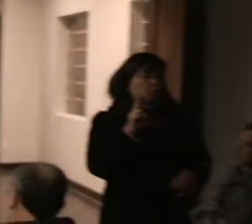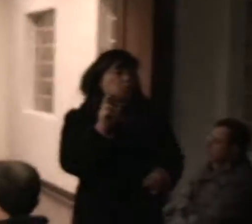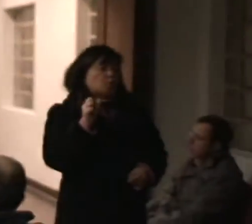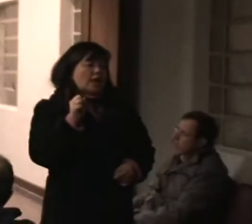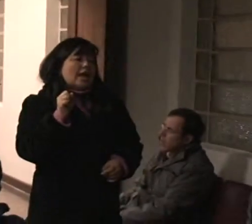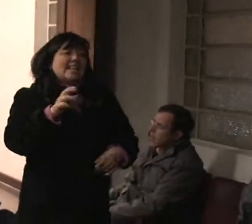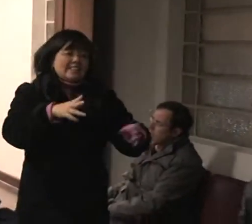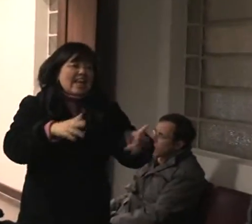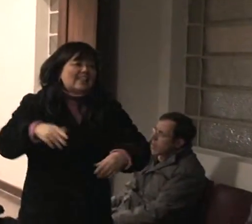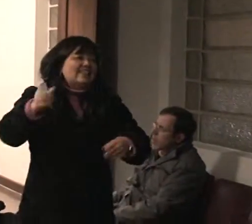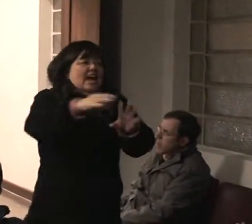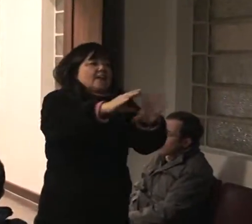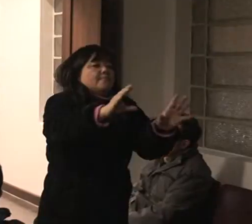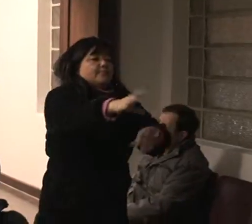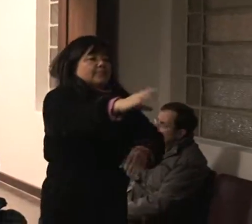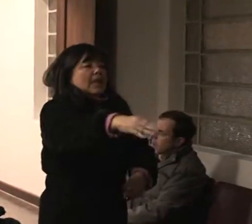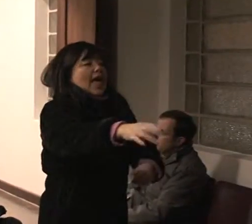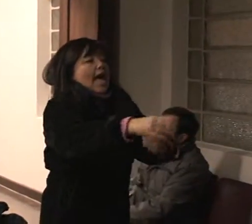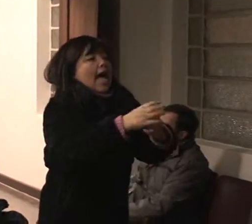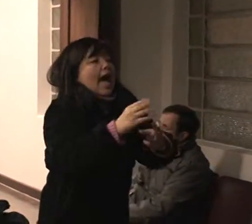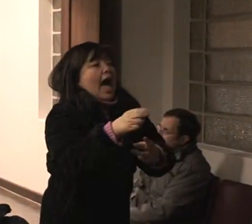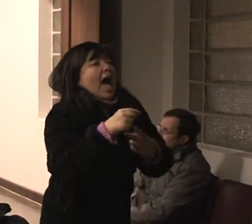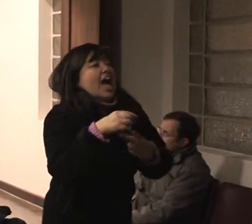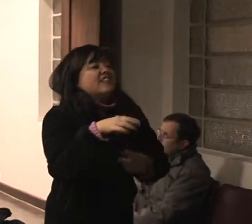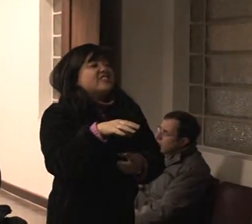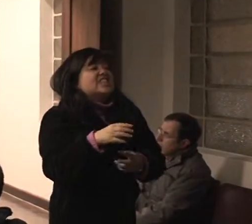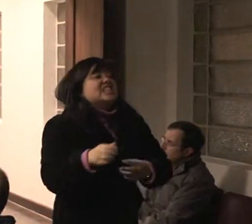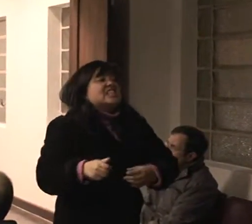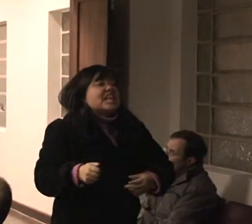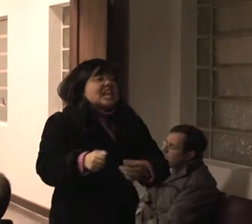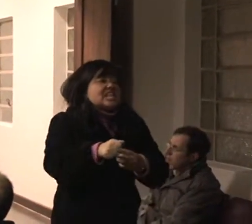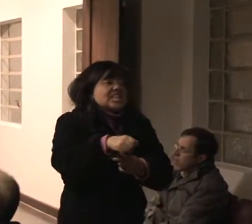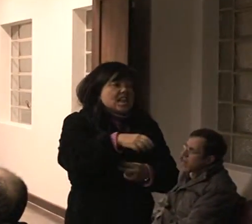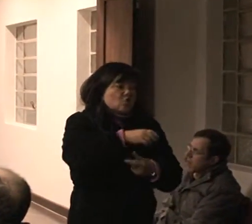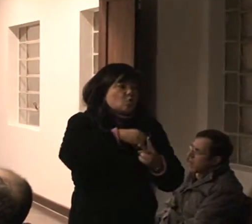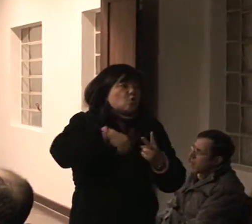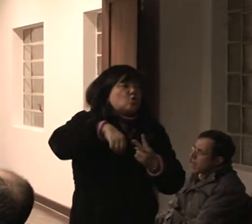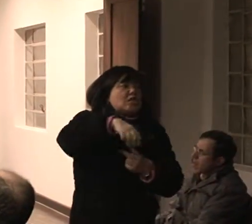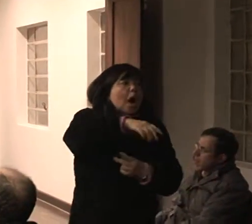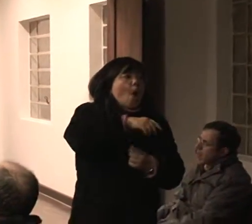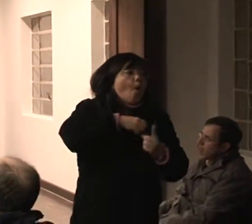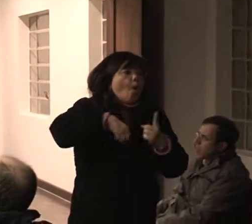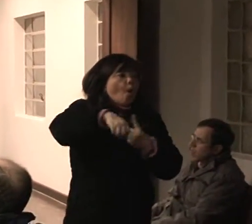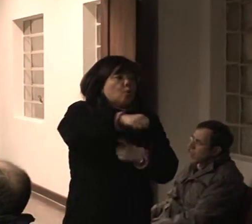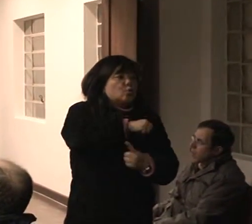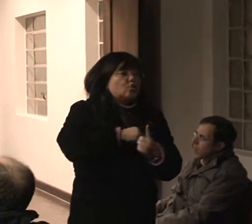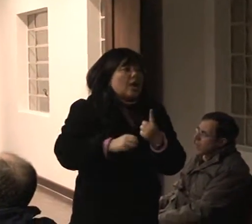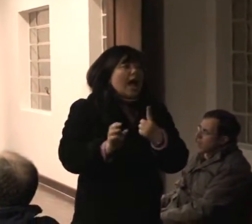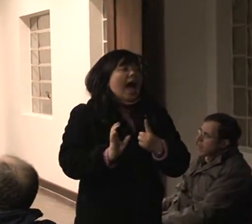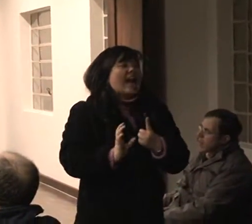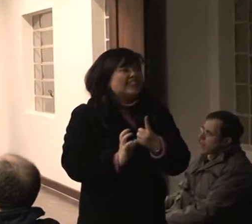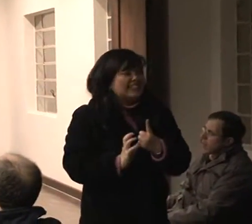Qual o problema? Todos esses pontos, de uma forma ou de outra, são apenas o quê? Por enquanto,